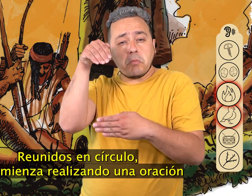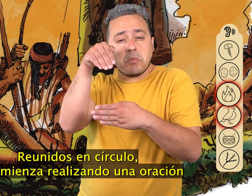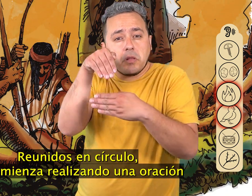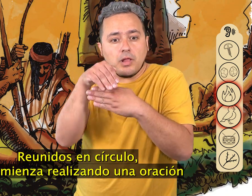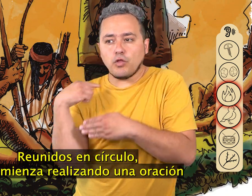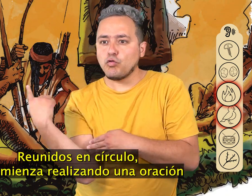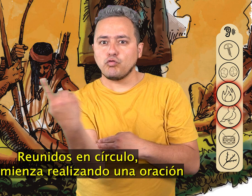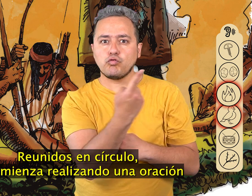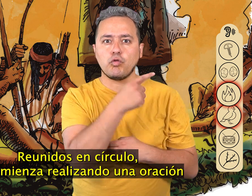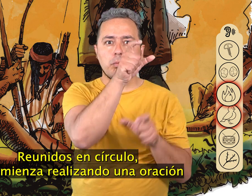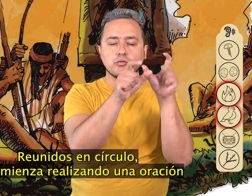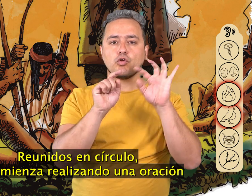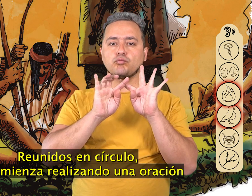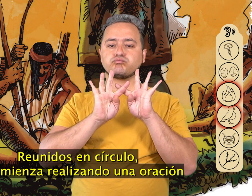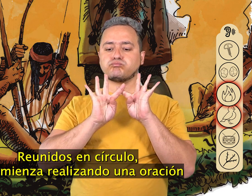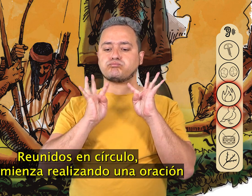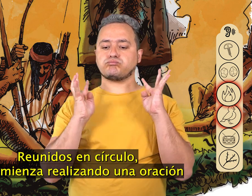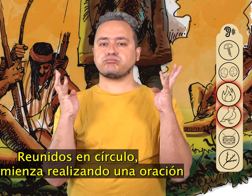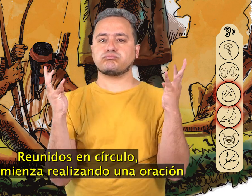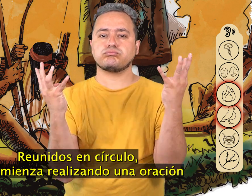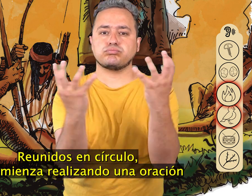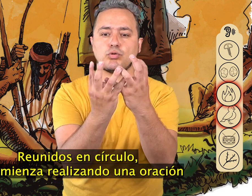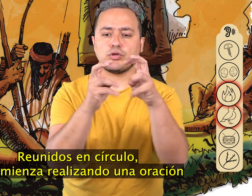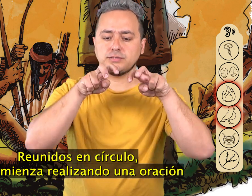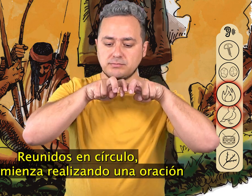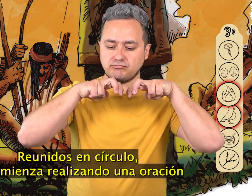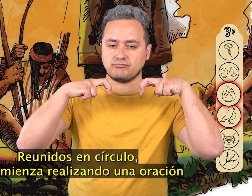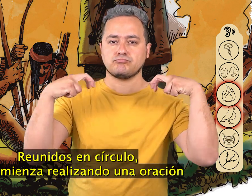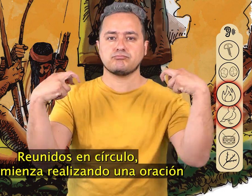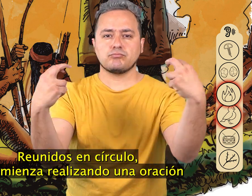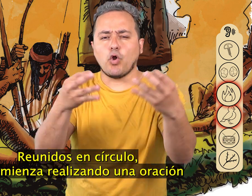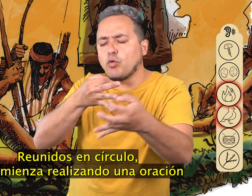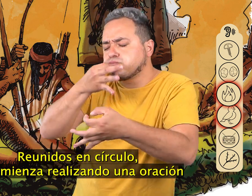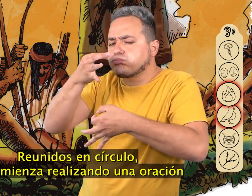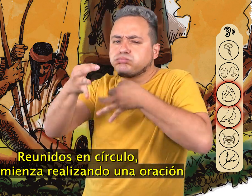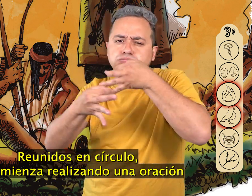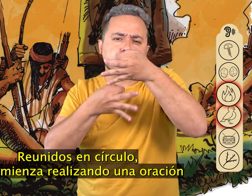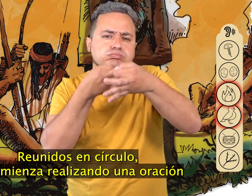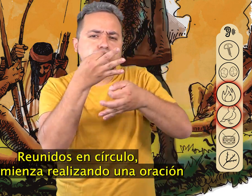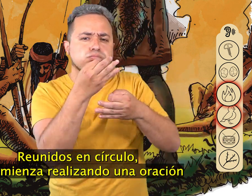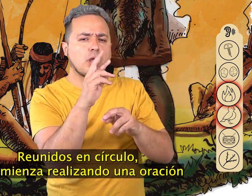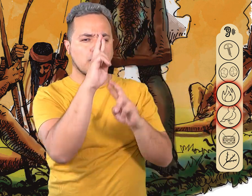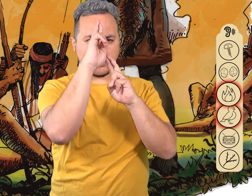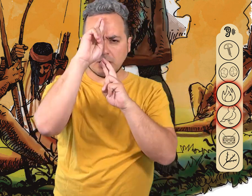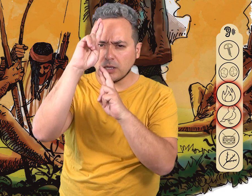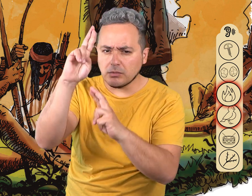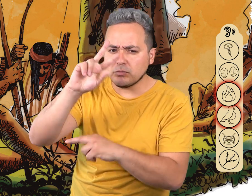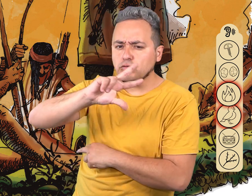Reunidos en círculo, él comienza realizando una oración.